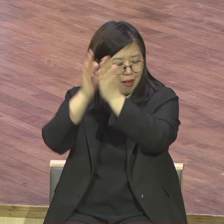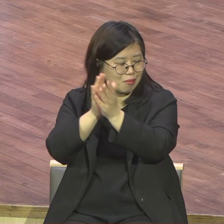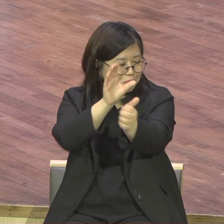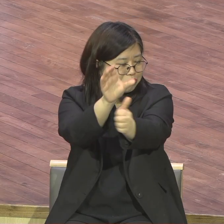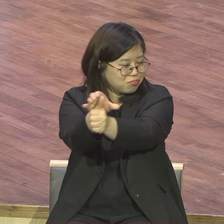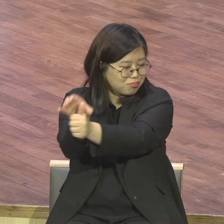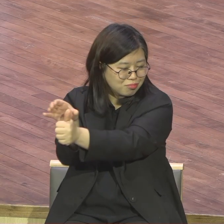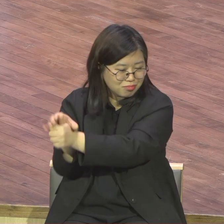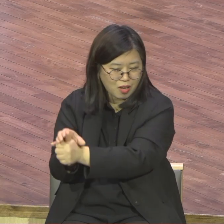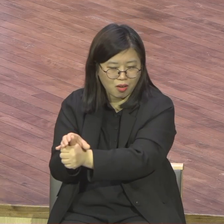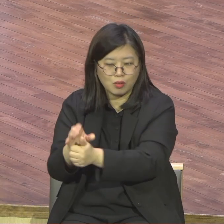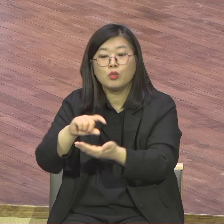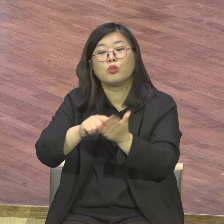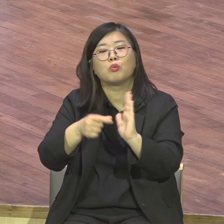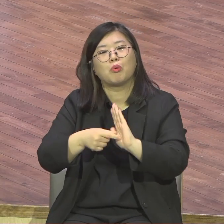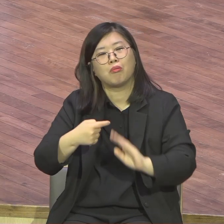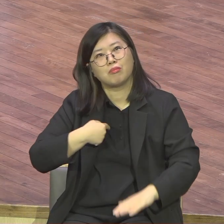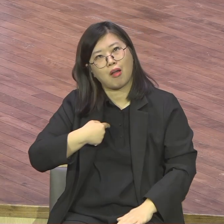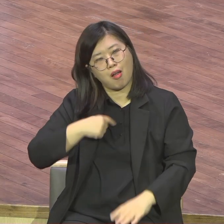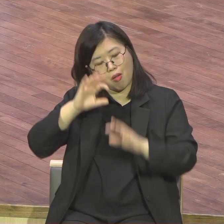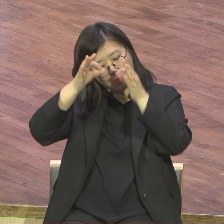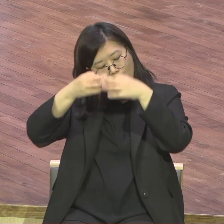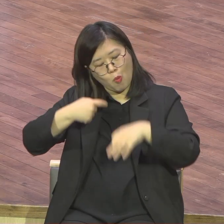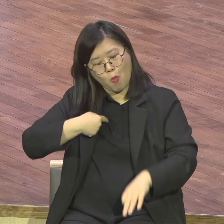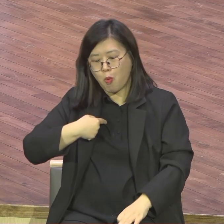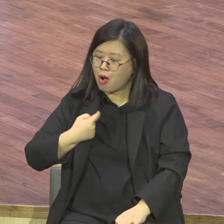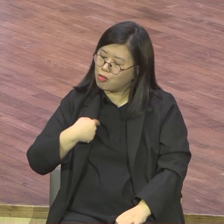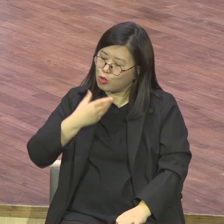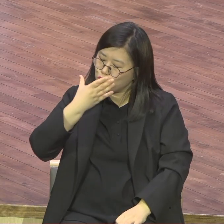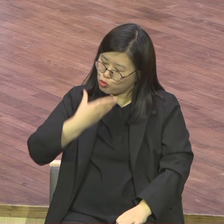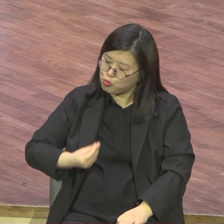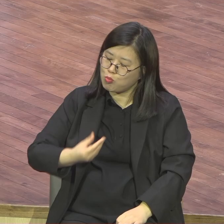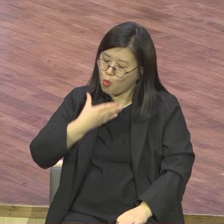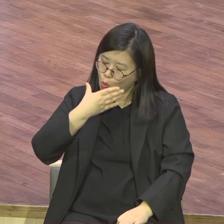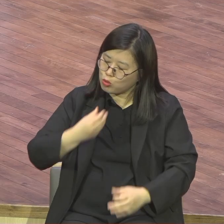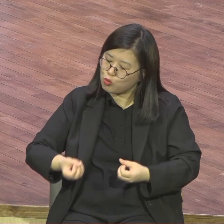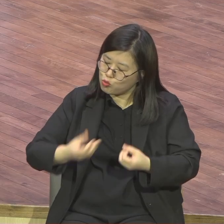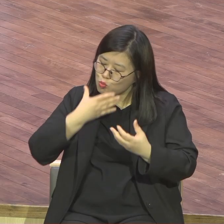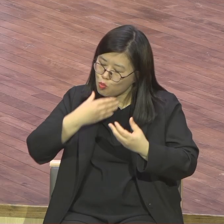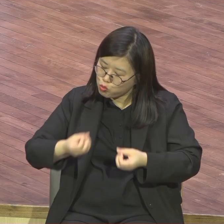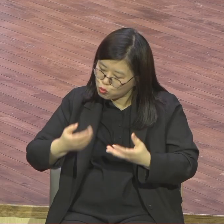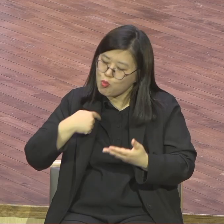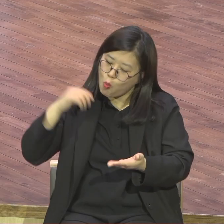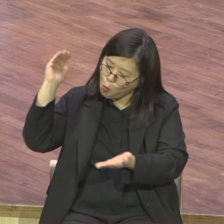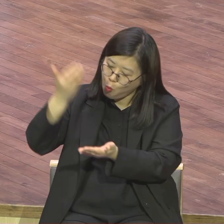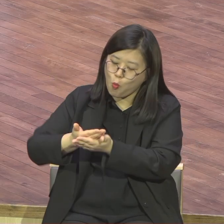그래야 제가 감탄한다니까 요새. 이만큼 너 자세히 할 게 아무것도 없어요. 알았어. 차차차차차.